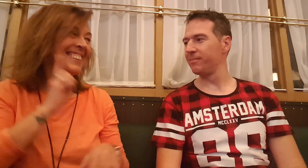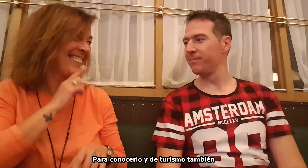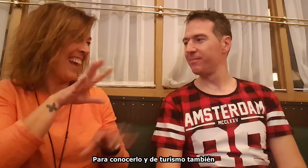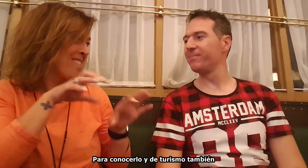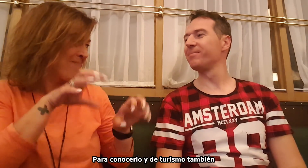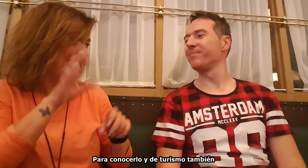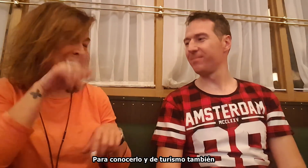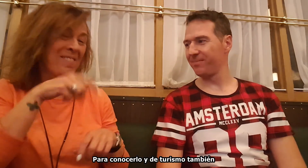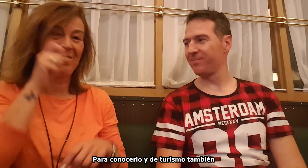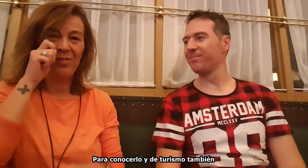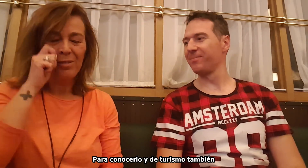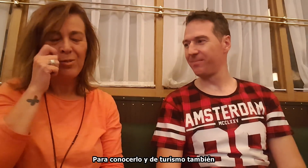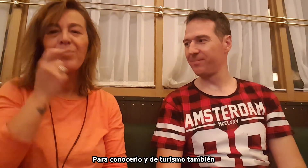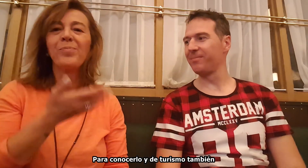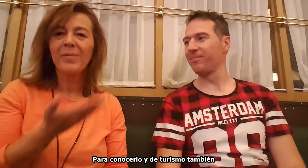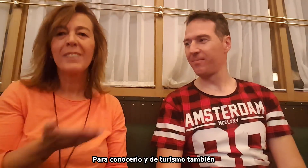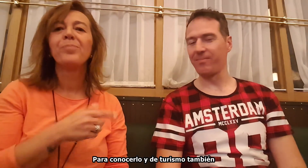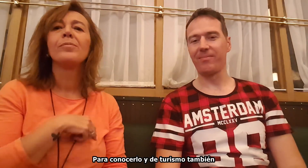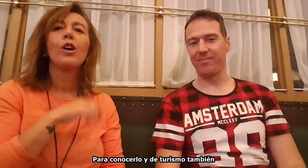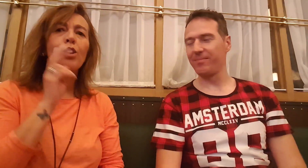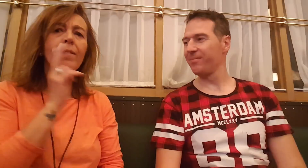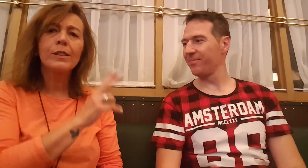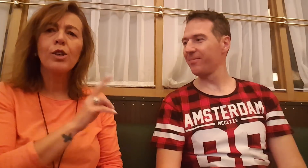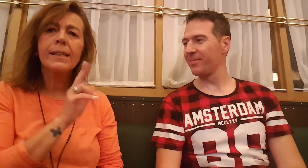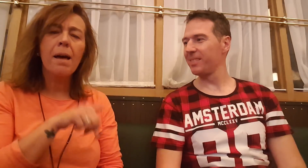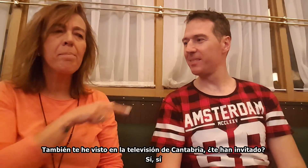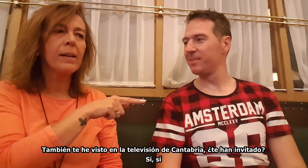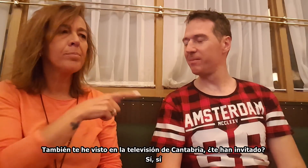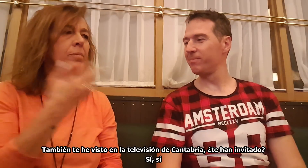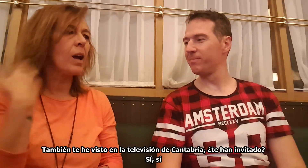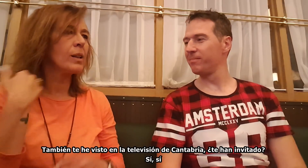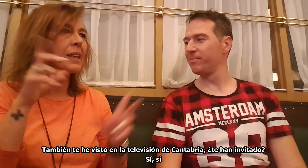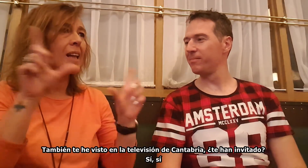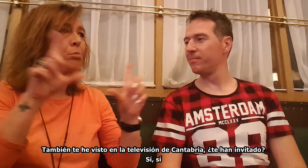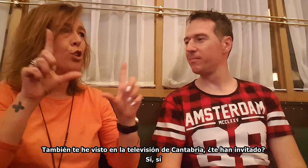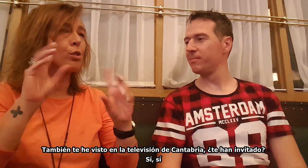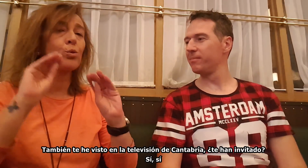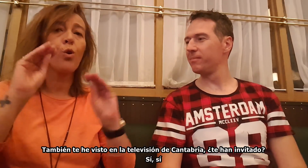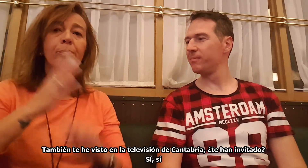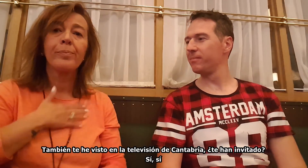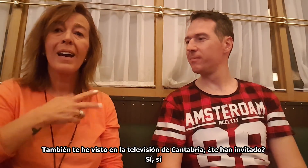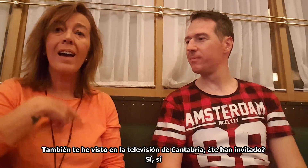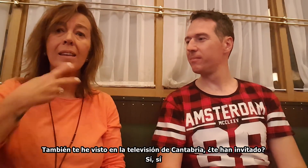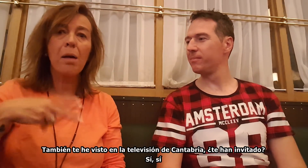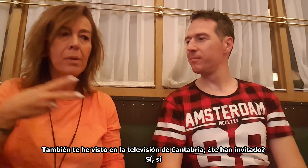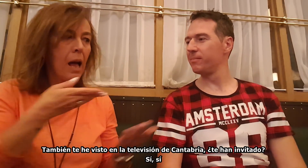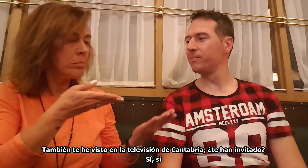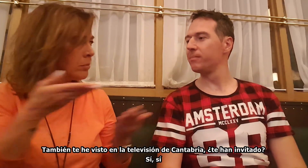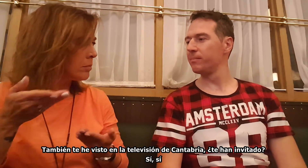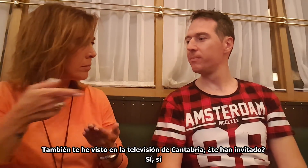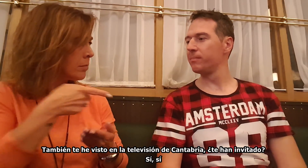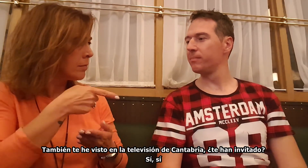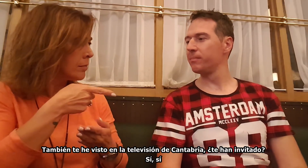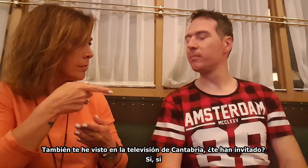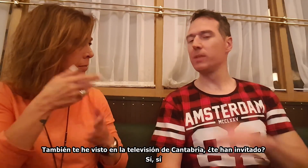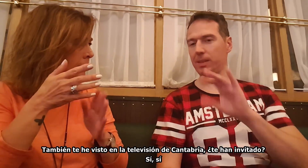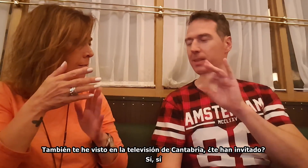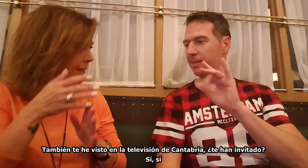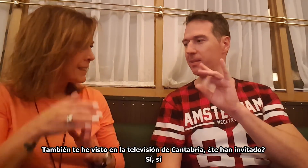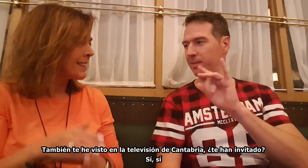difundes para conocer y hacer turismo. También te he visto en la televisión de Cantabria. ¿Te han invitado? Sí,